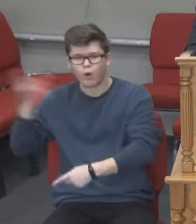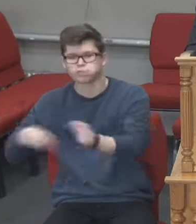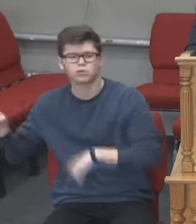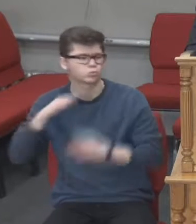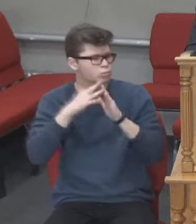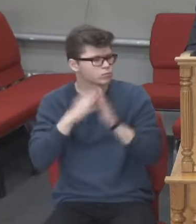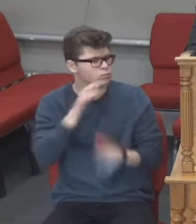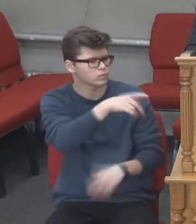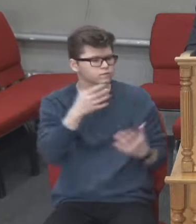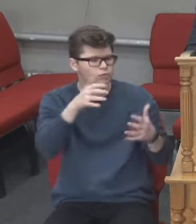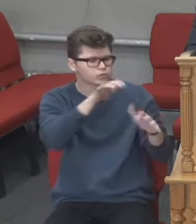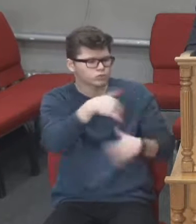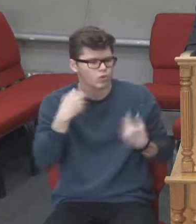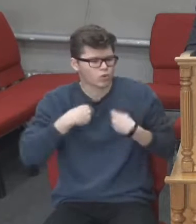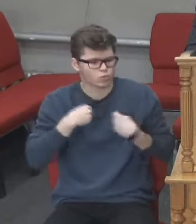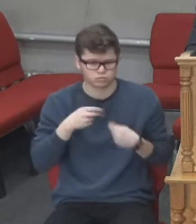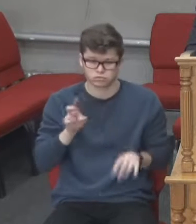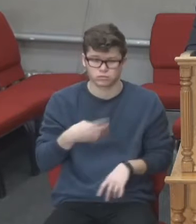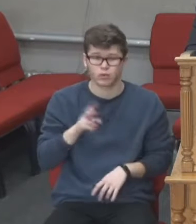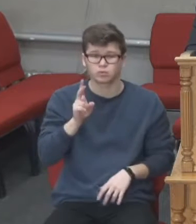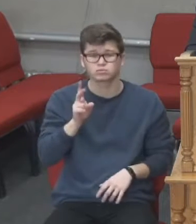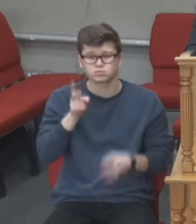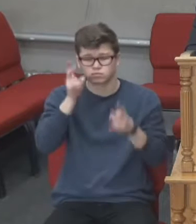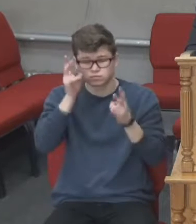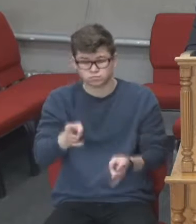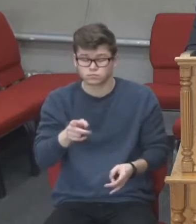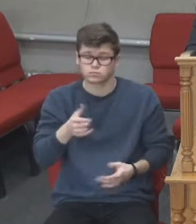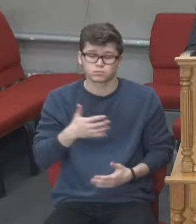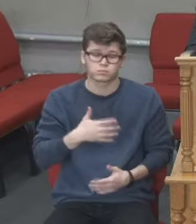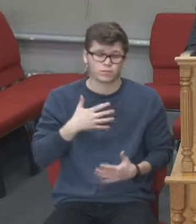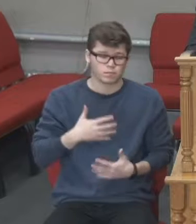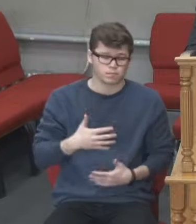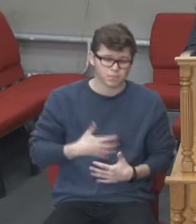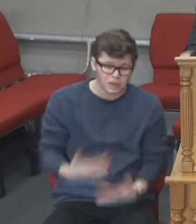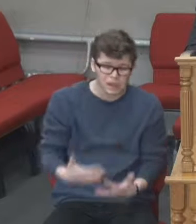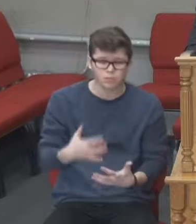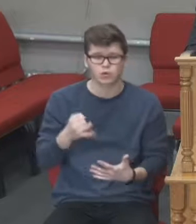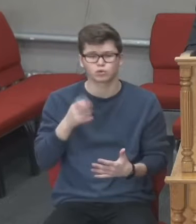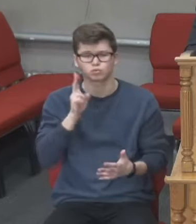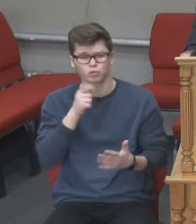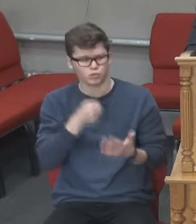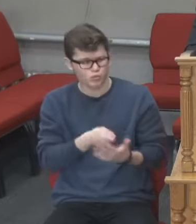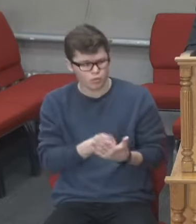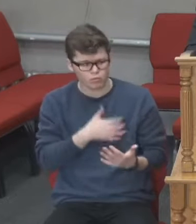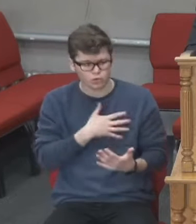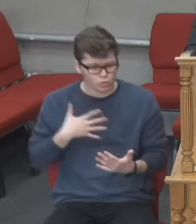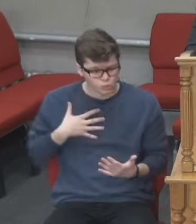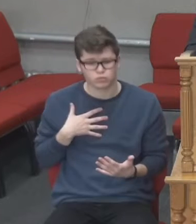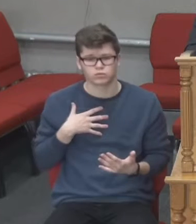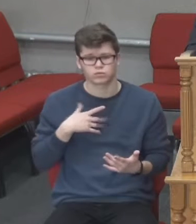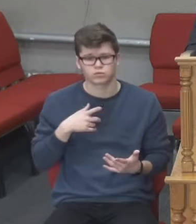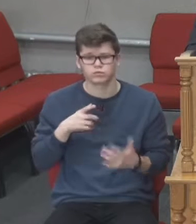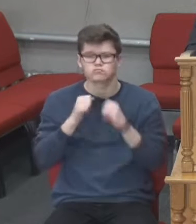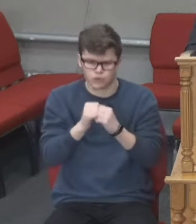одежу свою. Гориш вагітним і тим, хто годує грудьми за днів тих, моліться ж,